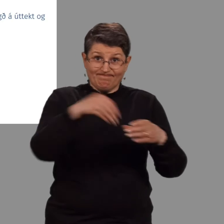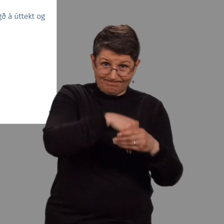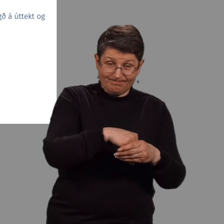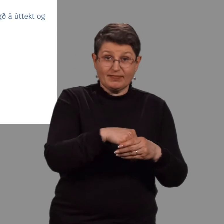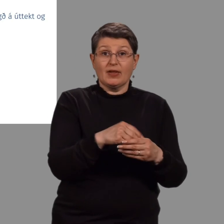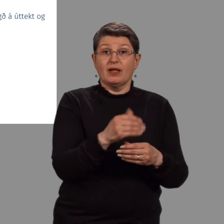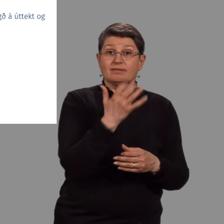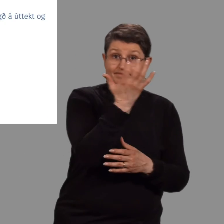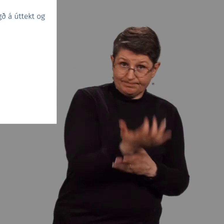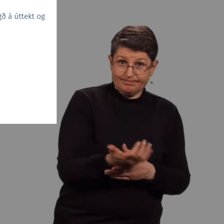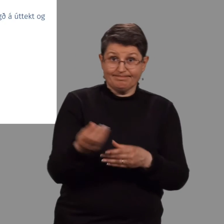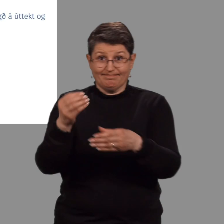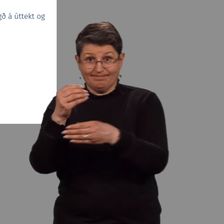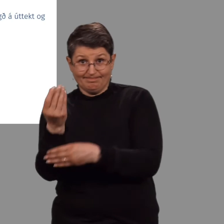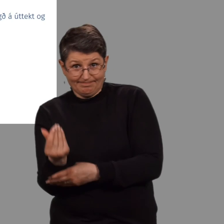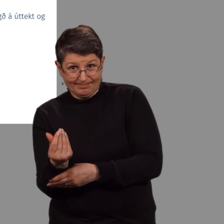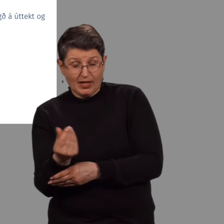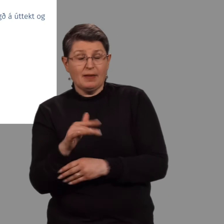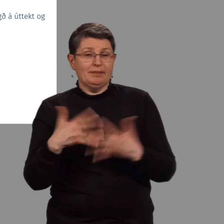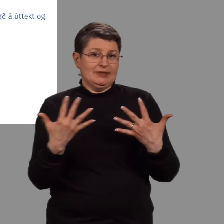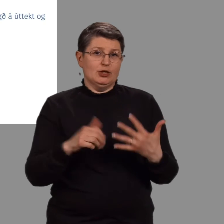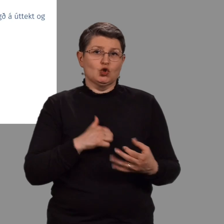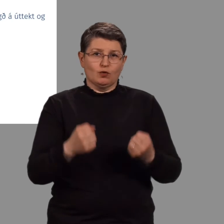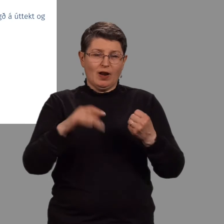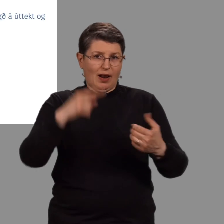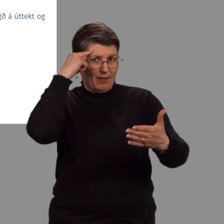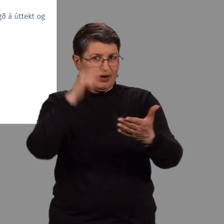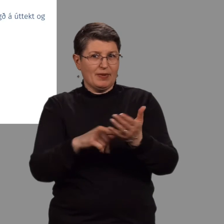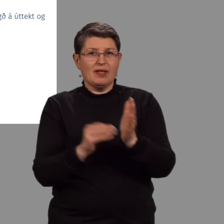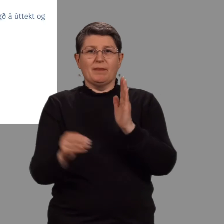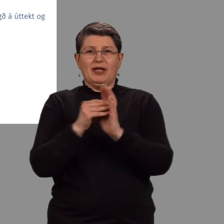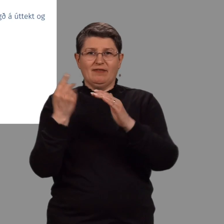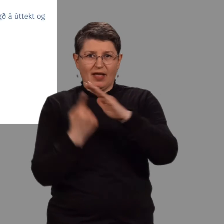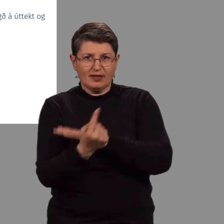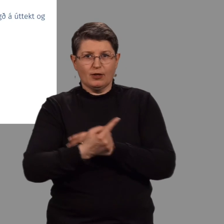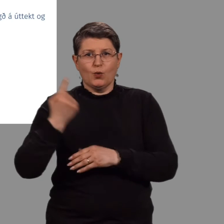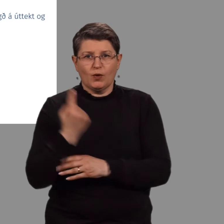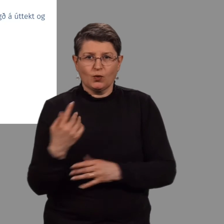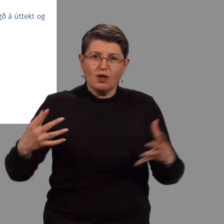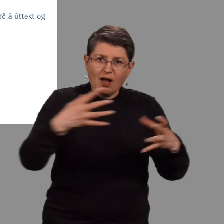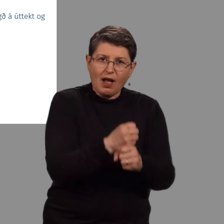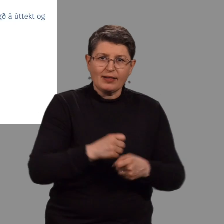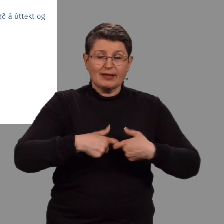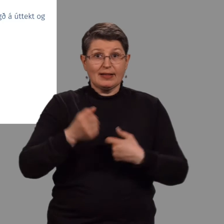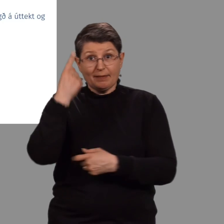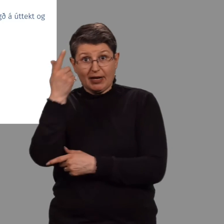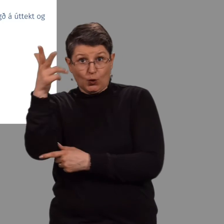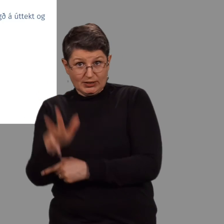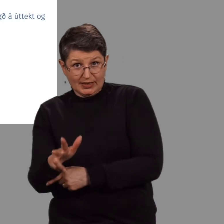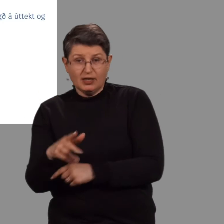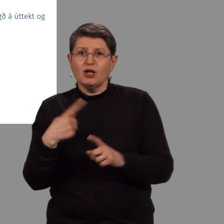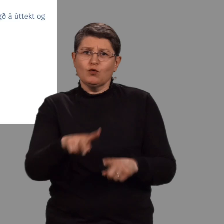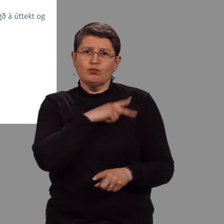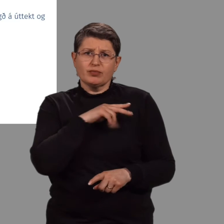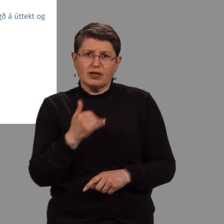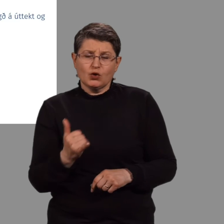orðum og aurum, er ljóst að stjórnmöld hafa að markmið að auka aðgengi og þáttöku atra að menning og listum. Það er gert